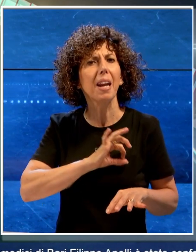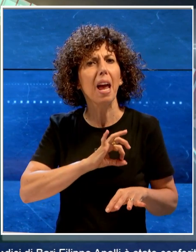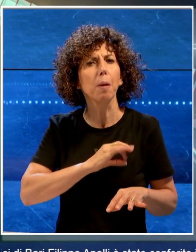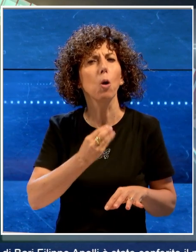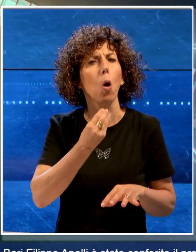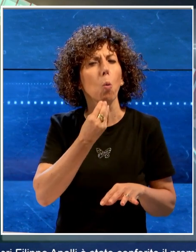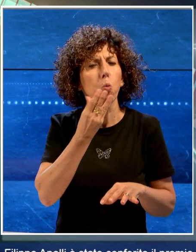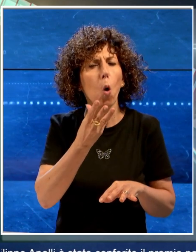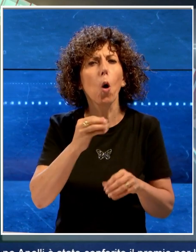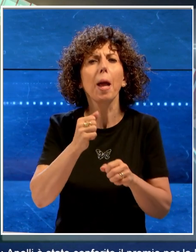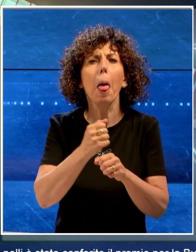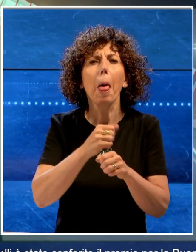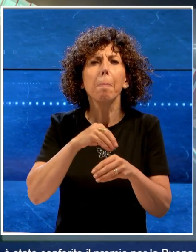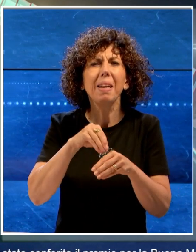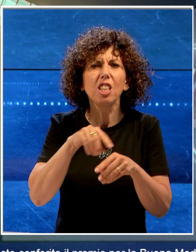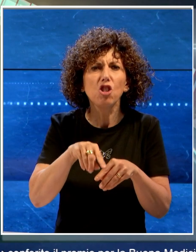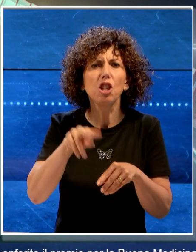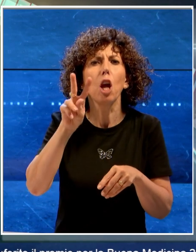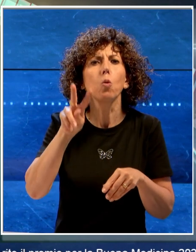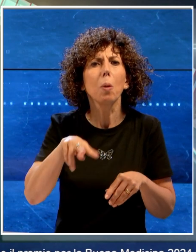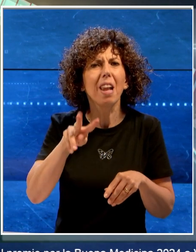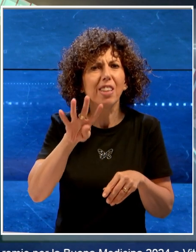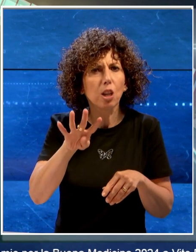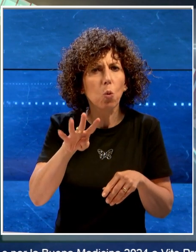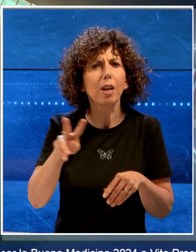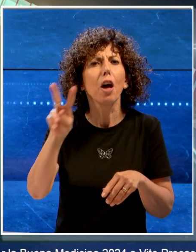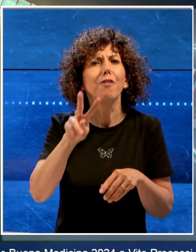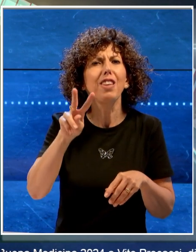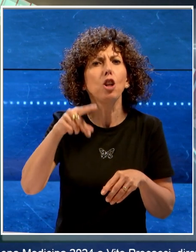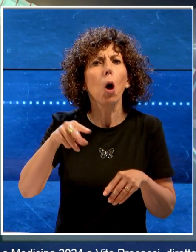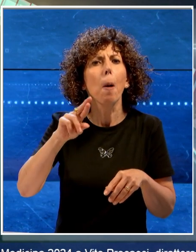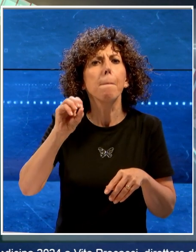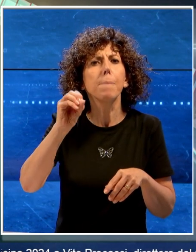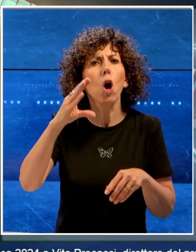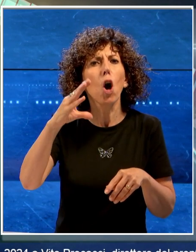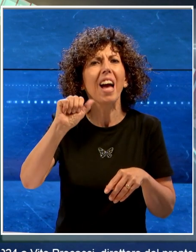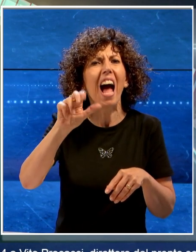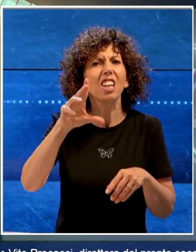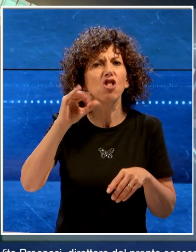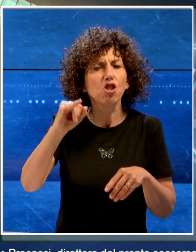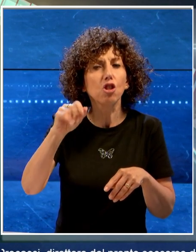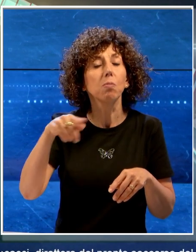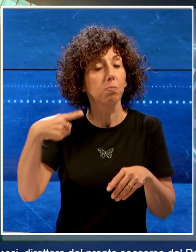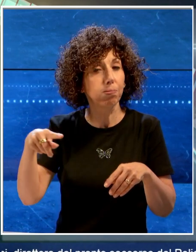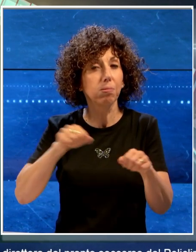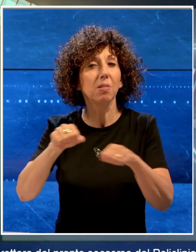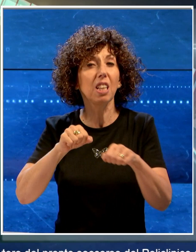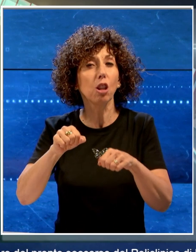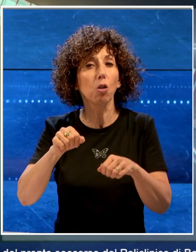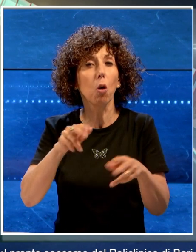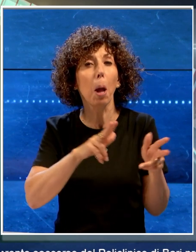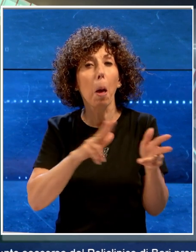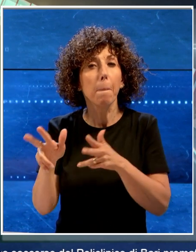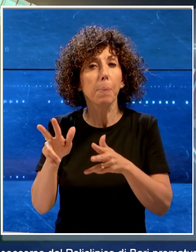buona medicina 2024 a Vito Procacci, direttore del pronto soccorso del